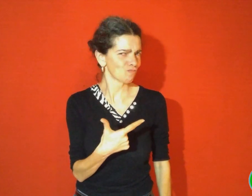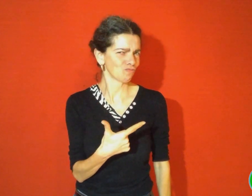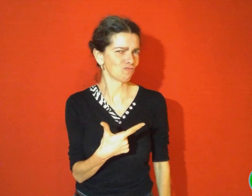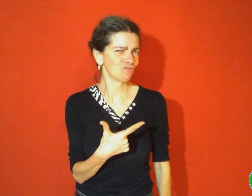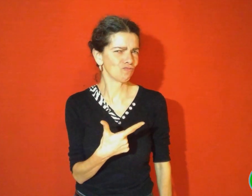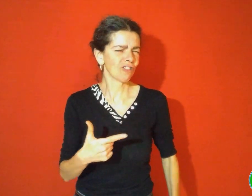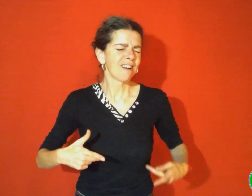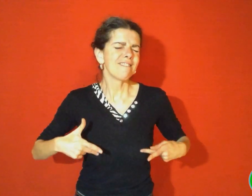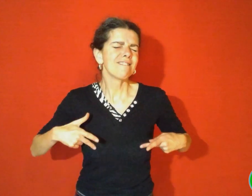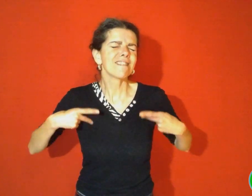On peut donc penser